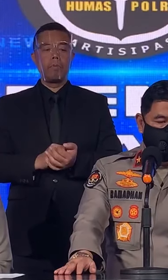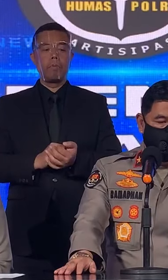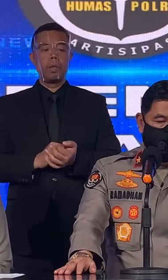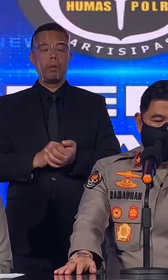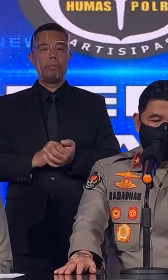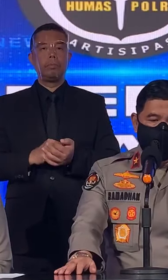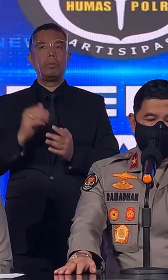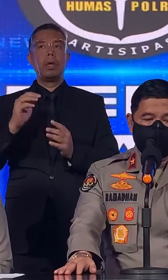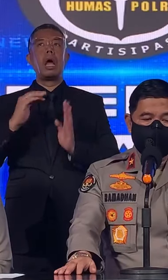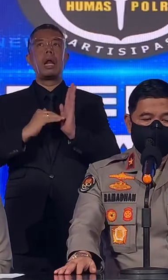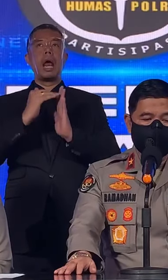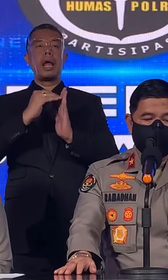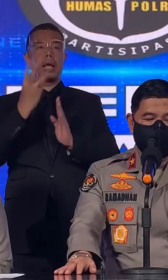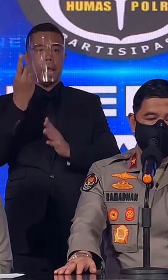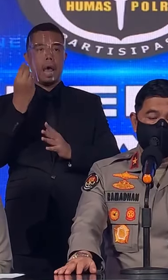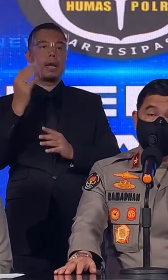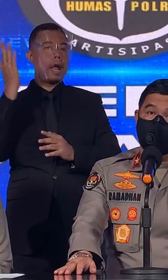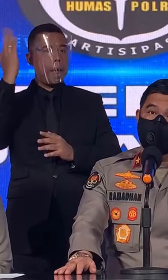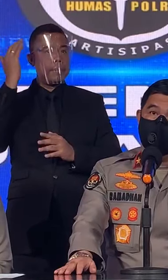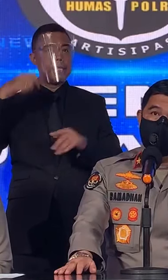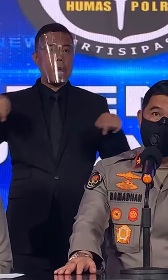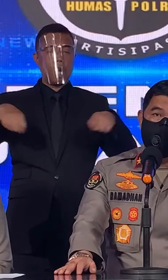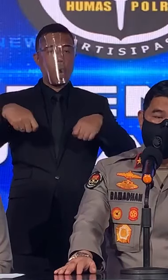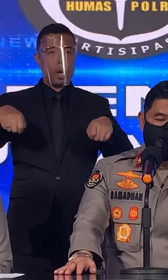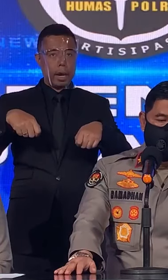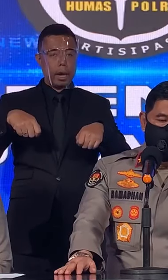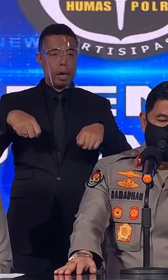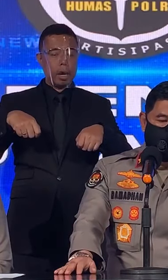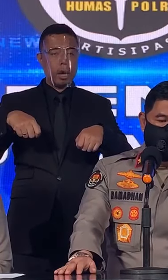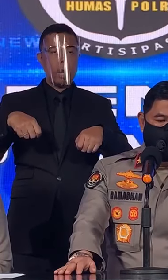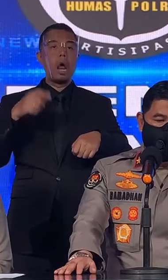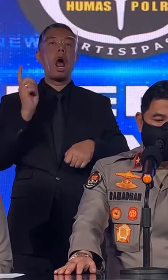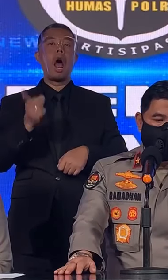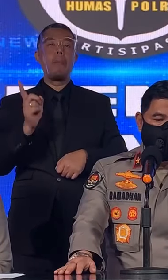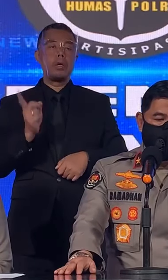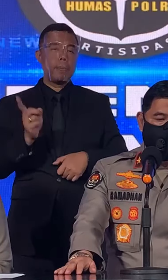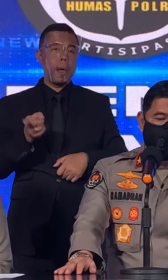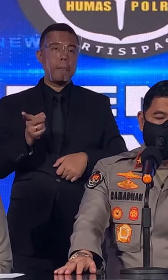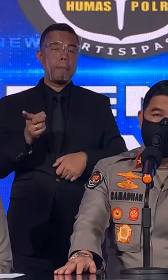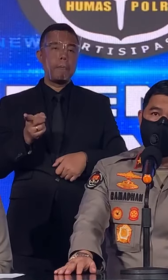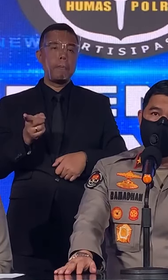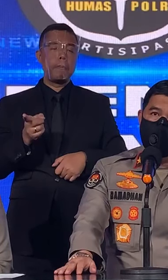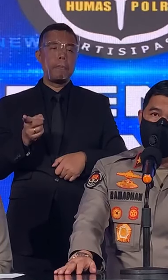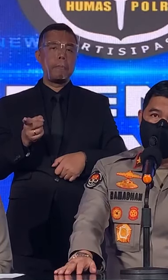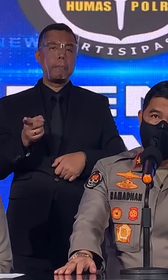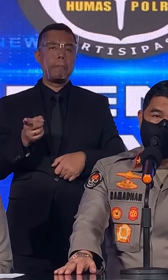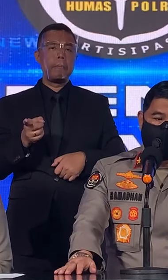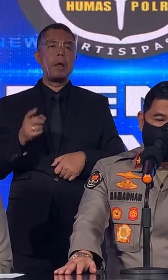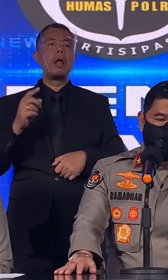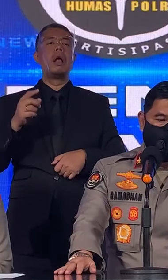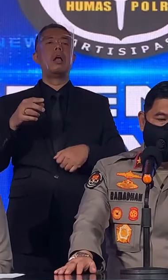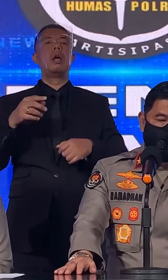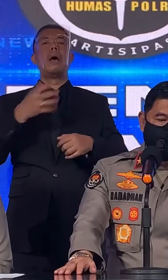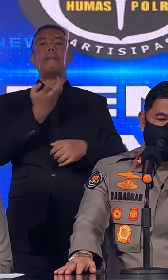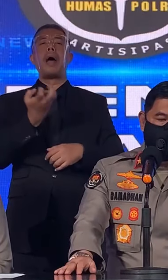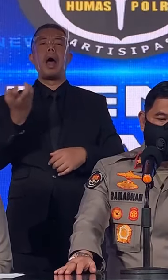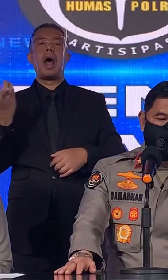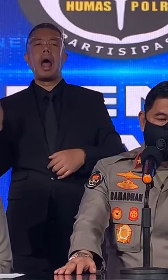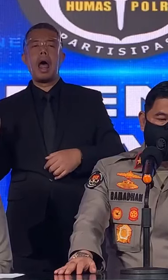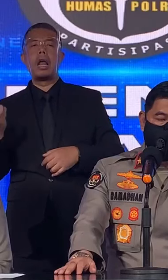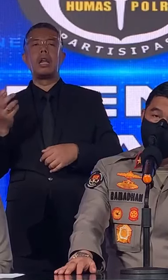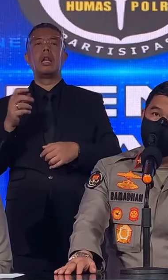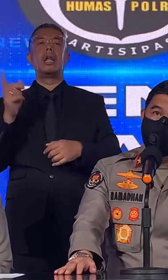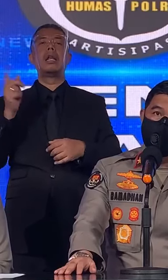Naiknya Harga Minyak Goreng Disebabkan Oleh Naiknya Bahan